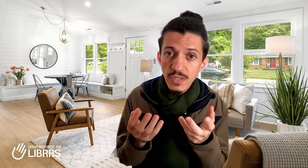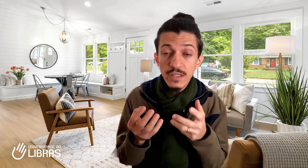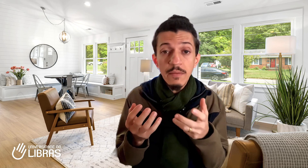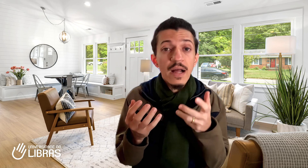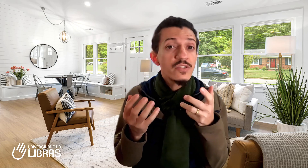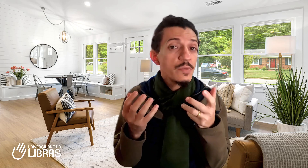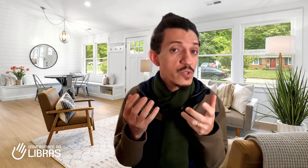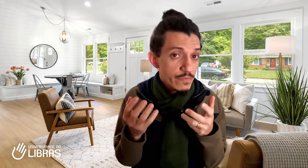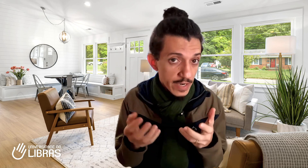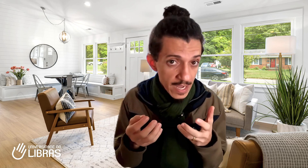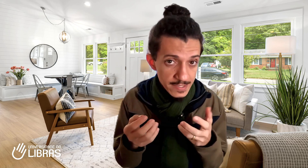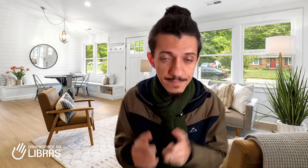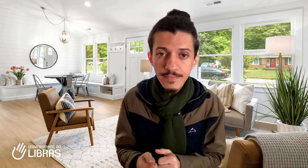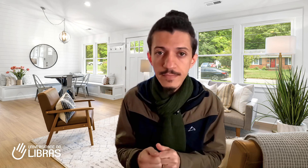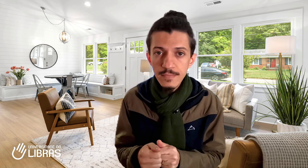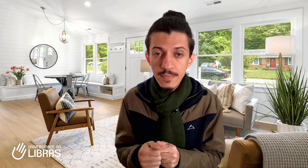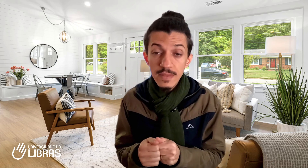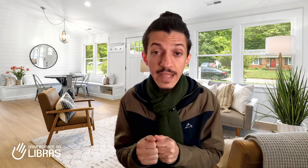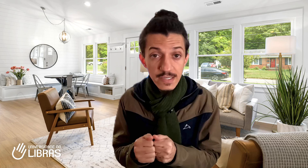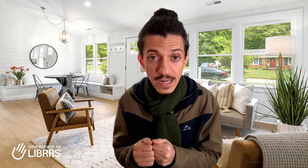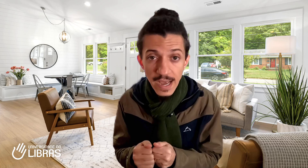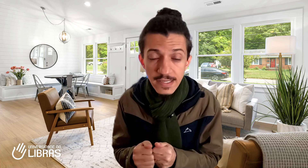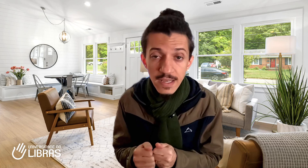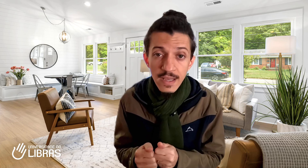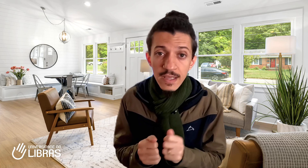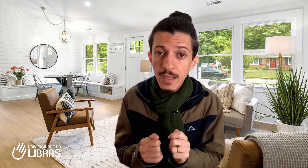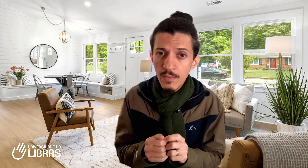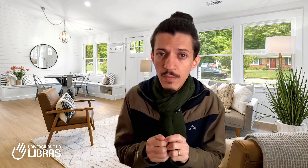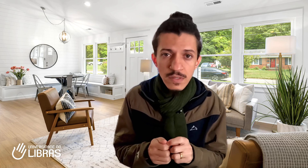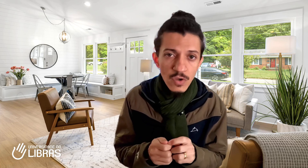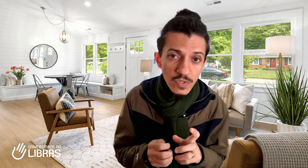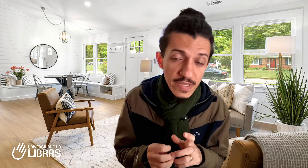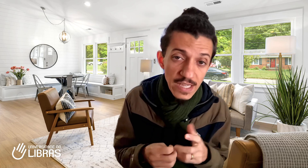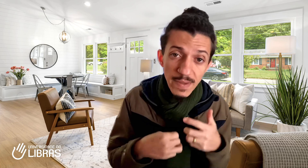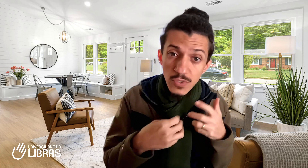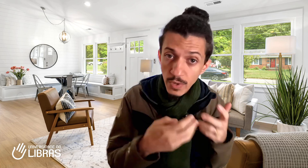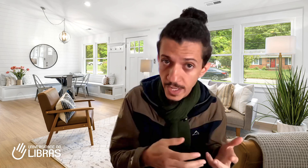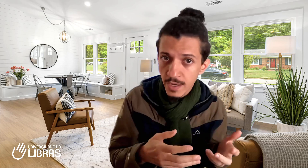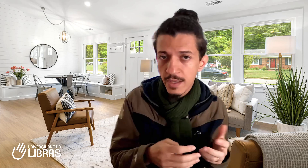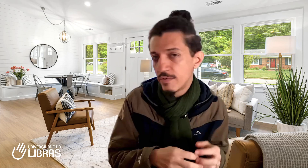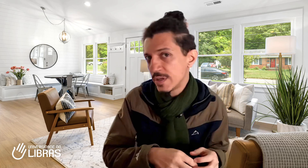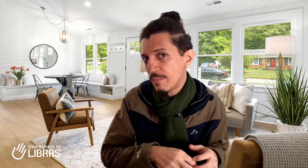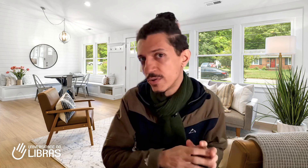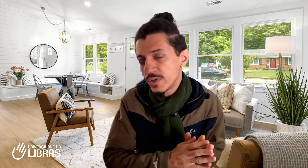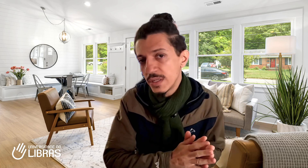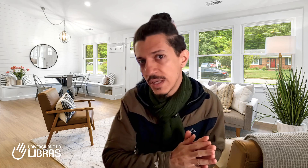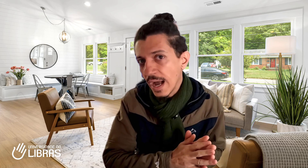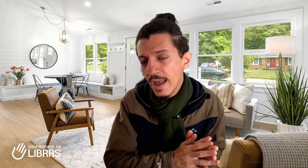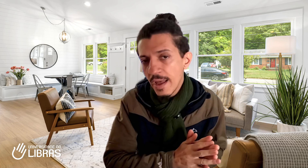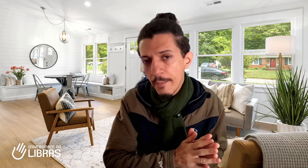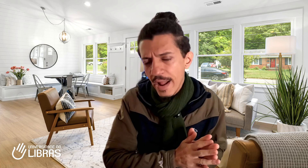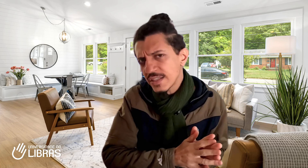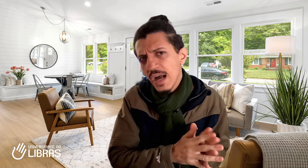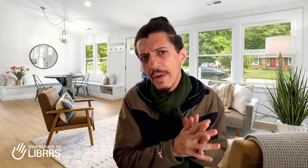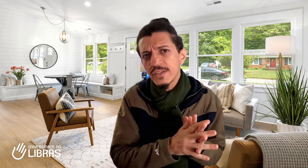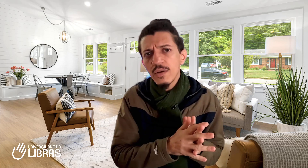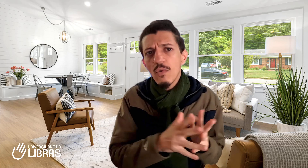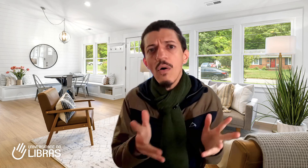determinados tipos de frase. Tem sinais que são os sinais mais coringa, que você pode utilizar praticamente em qualquer